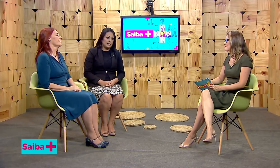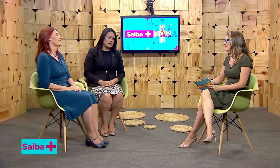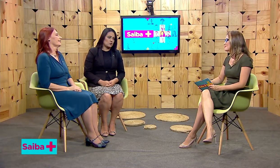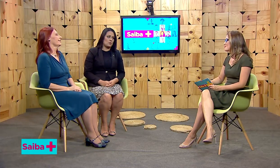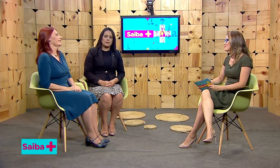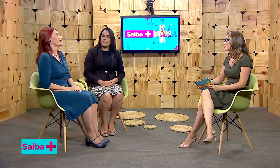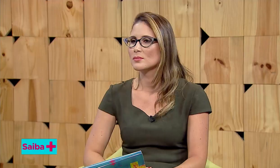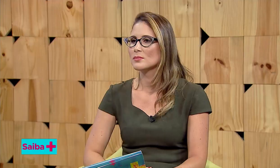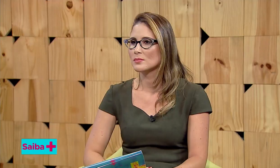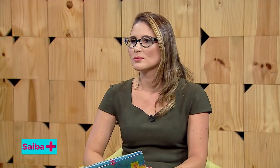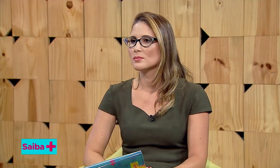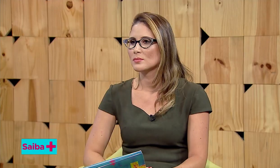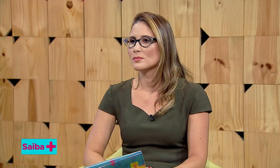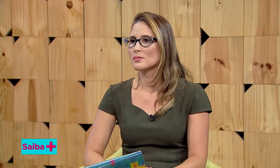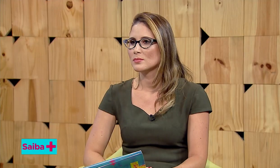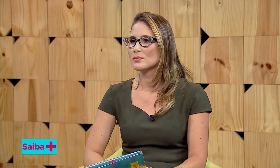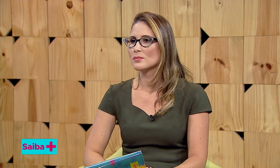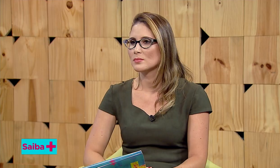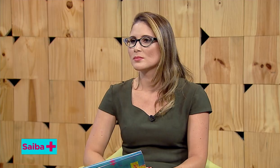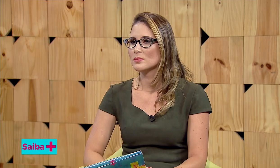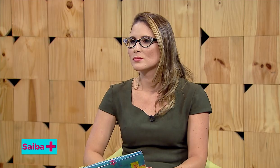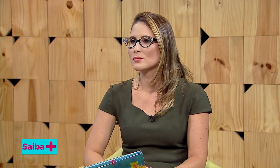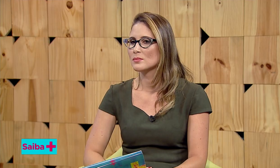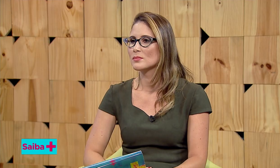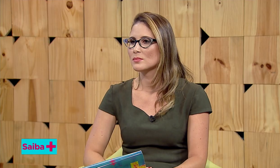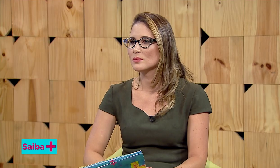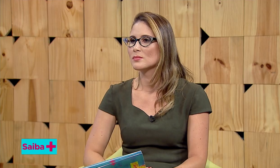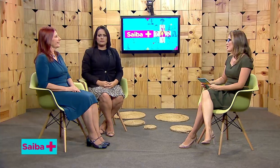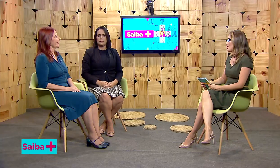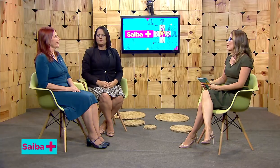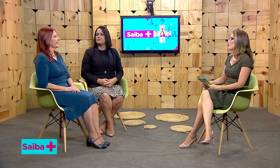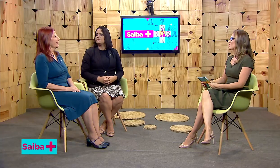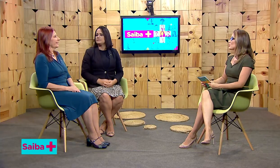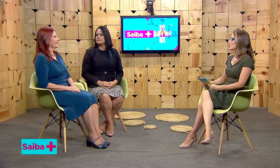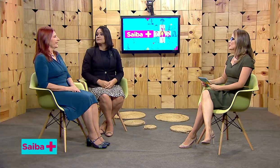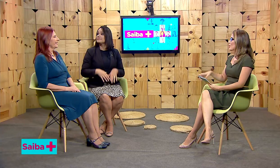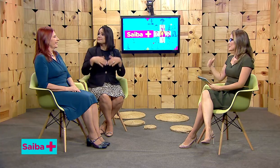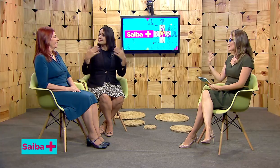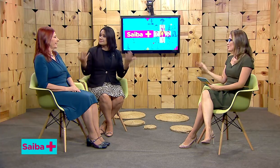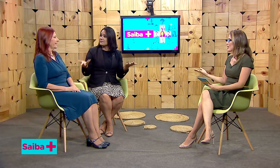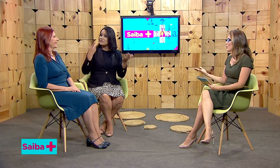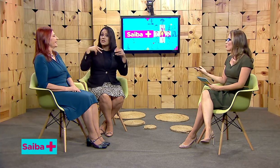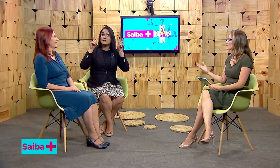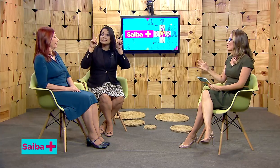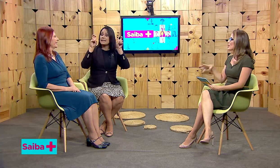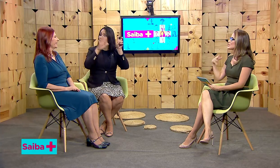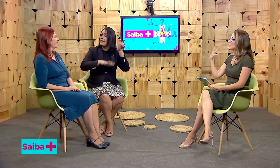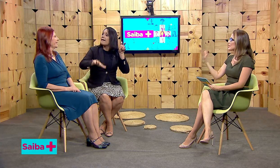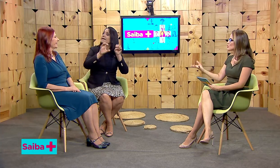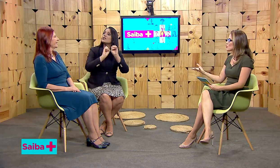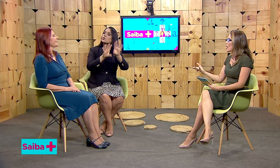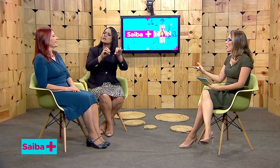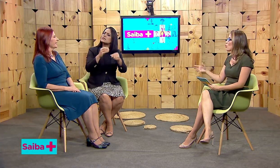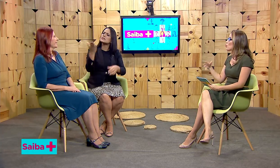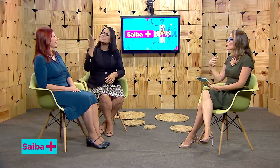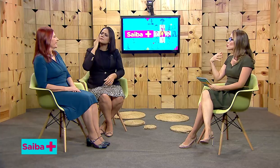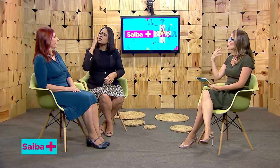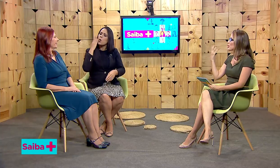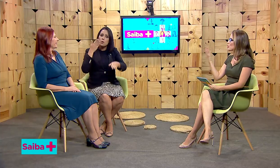Libras como primeira língua e a língua portuguesa como segunda língua. Falando de educação, Como está o acesso ao curso superior,